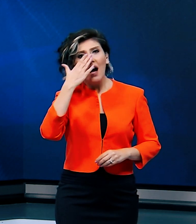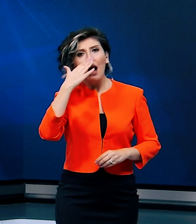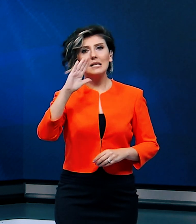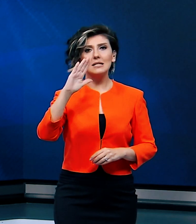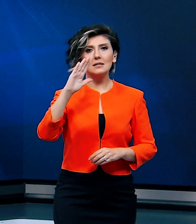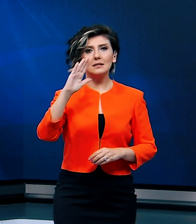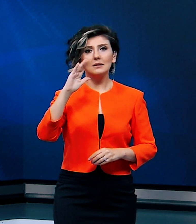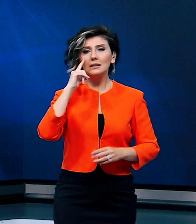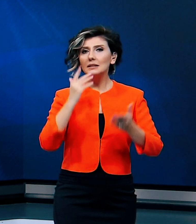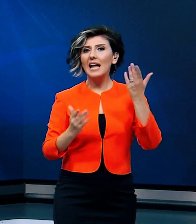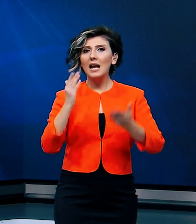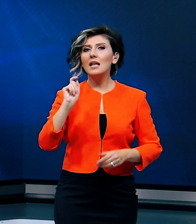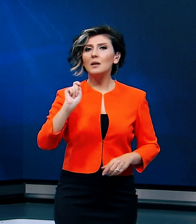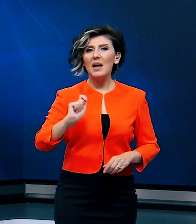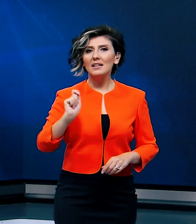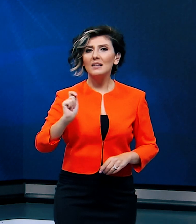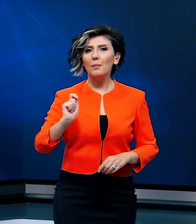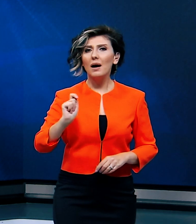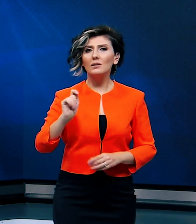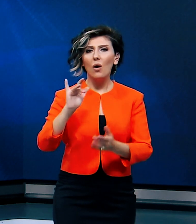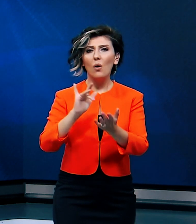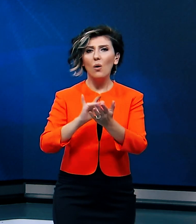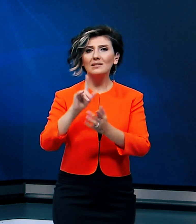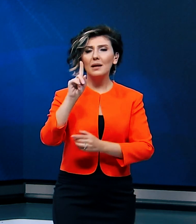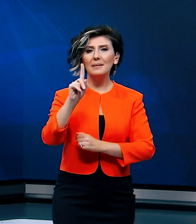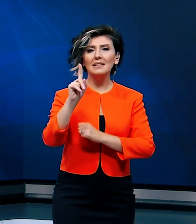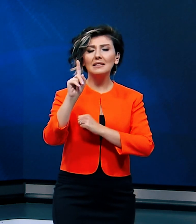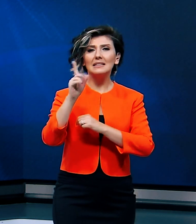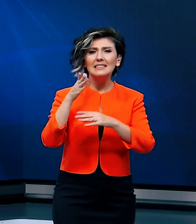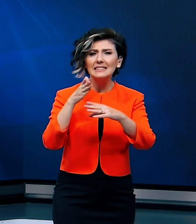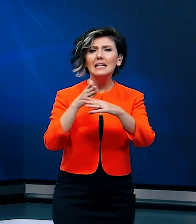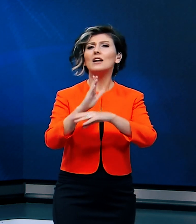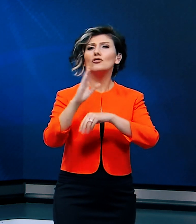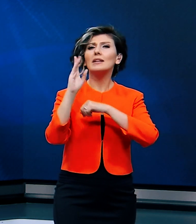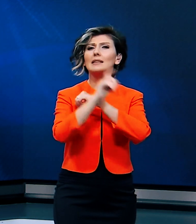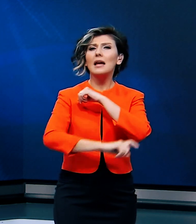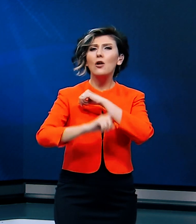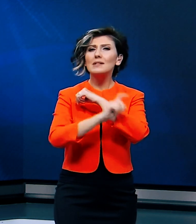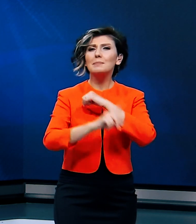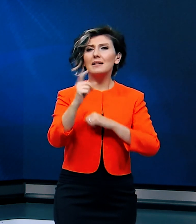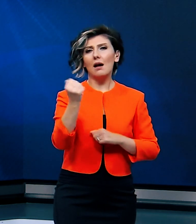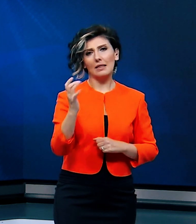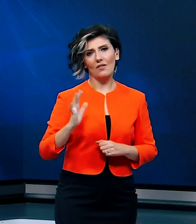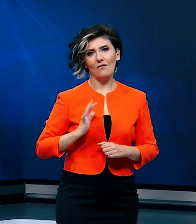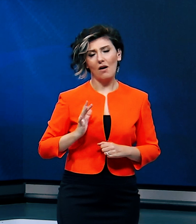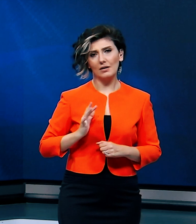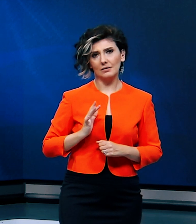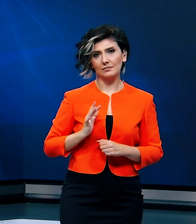değerlendirmeleri yapan ortada gerçekten bir terörist, bir katil var.